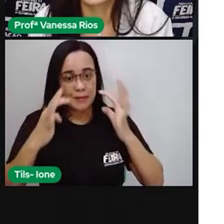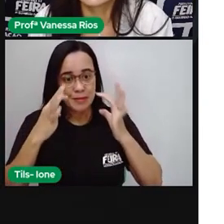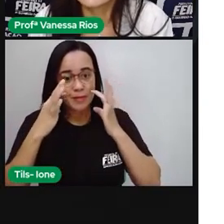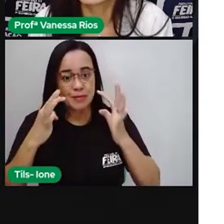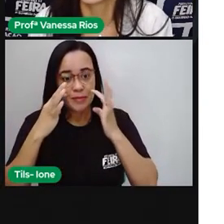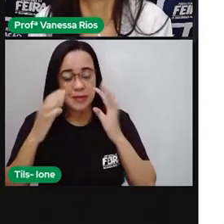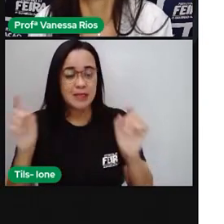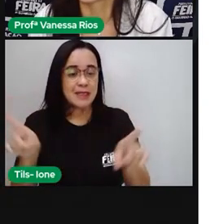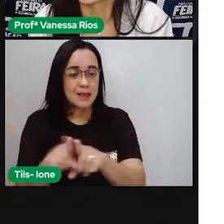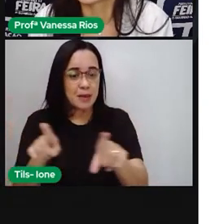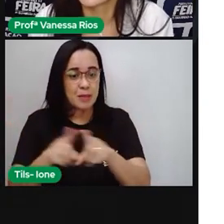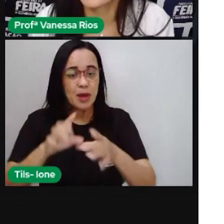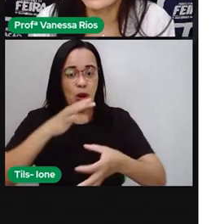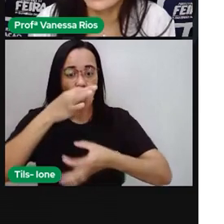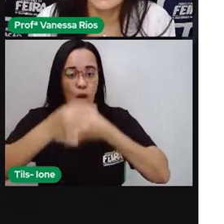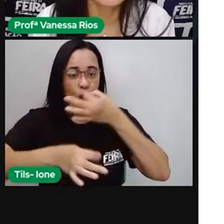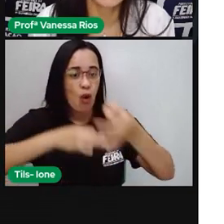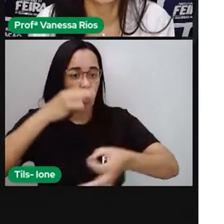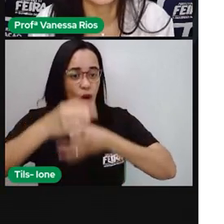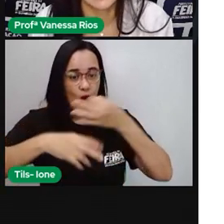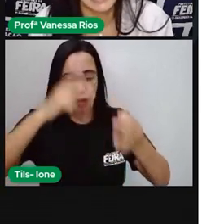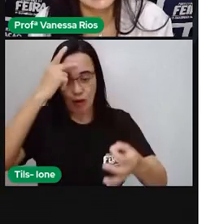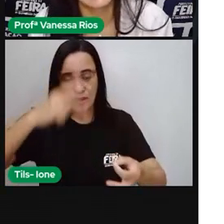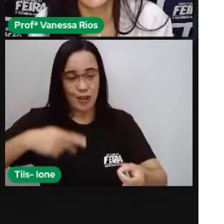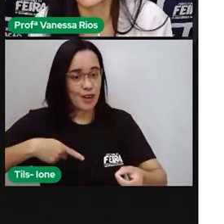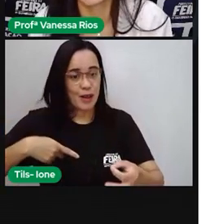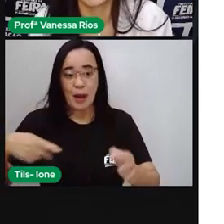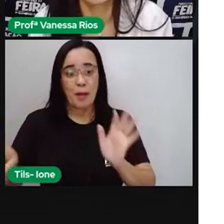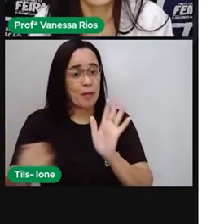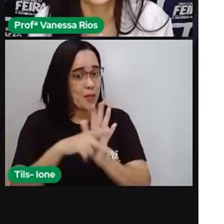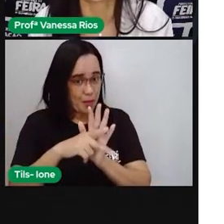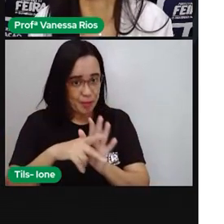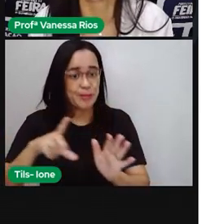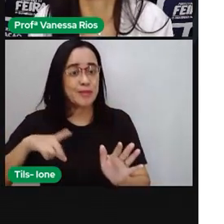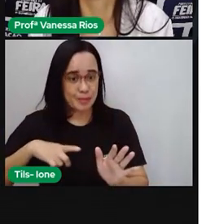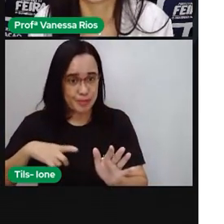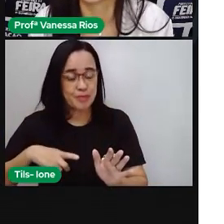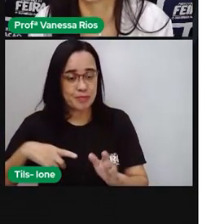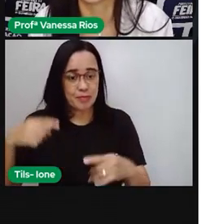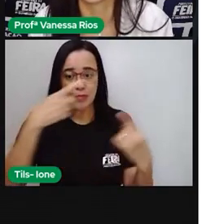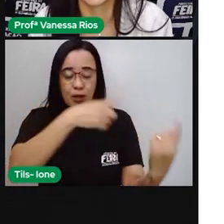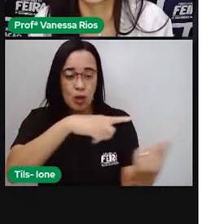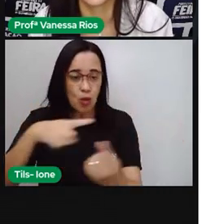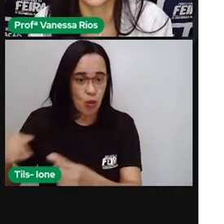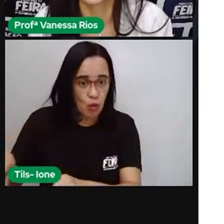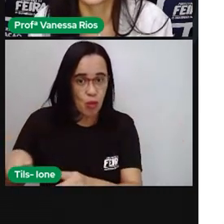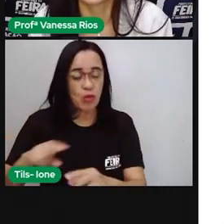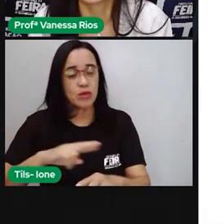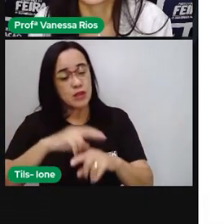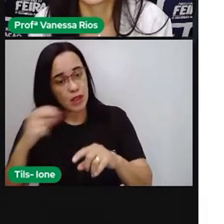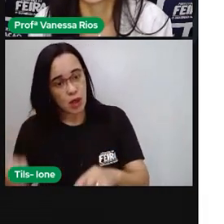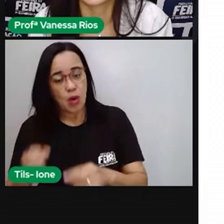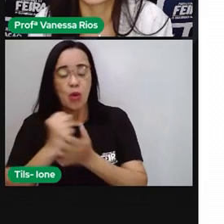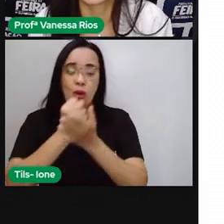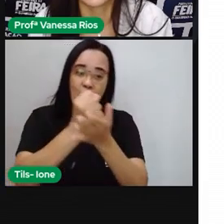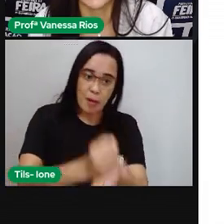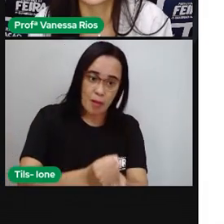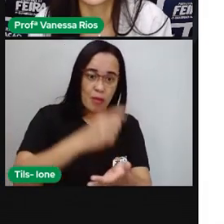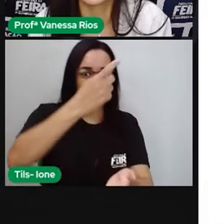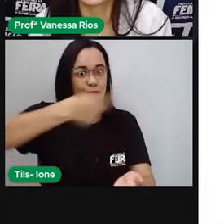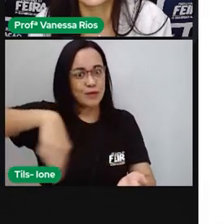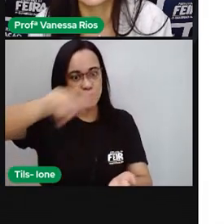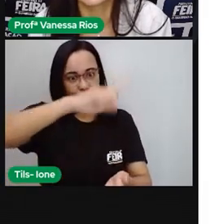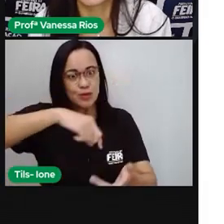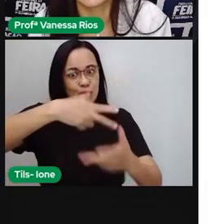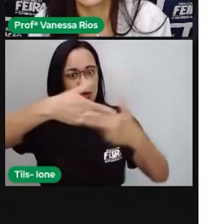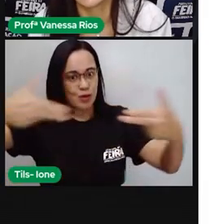opinião, formando a nossa opinião contrária ou a favor daquilo que acontece ao nosso redor. Então, a leitura nos traz